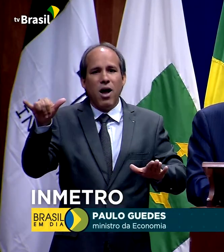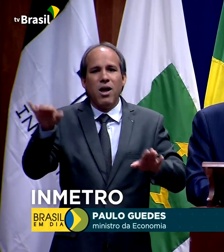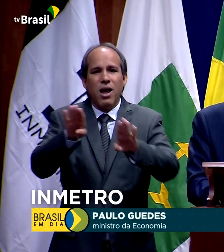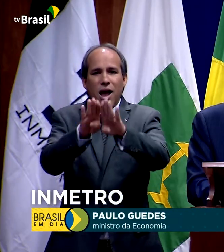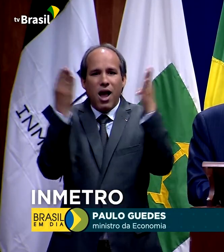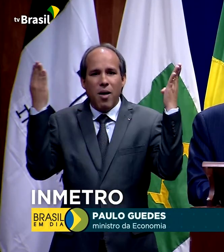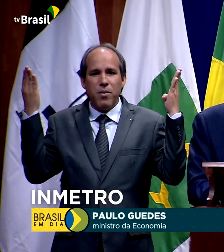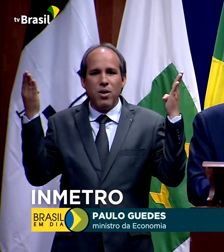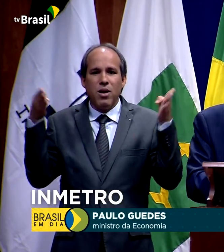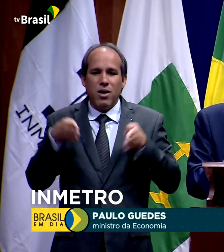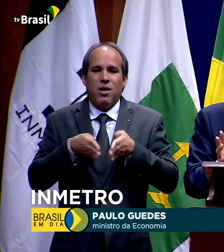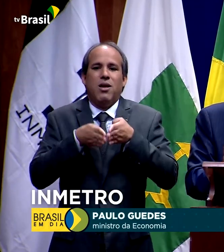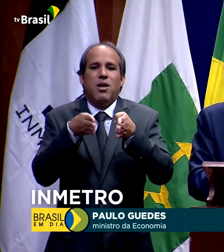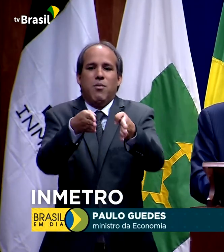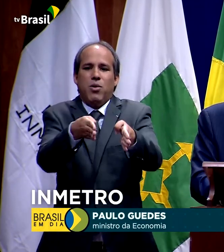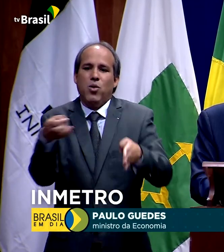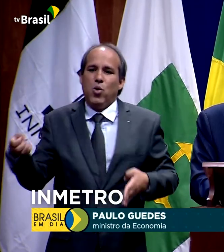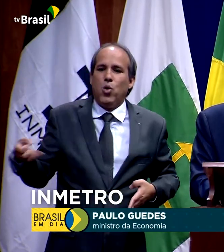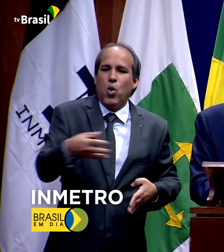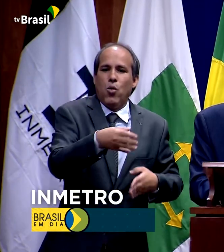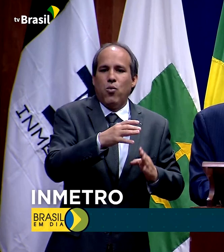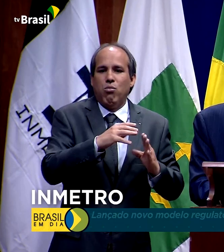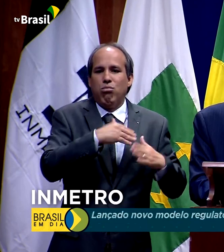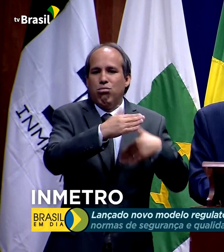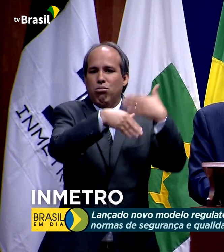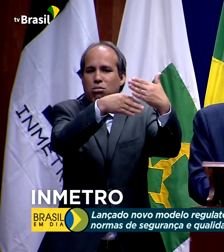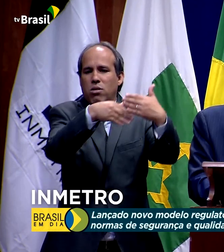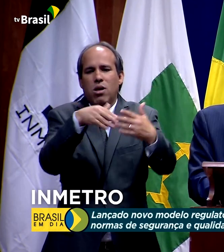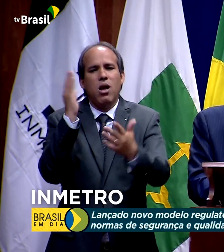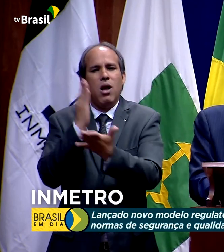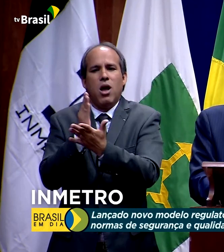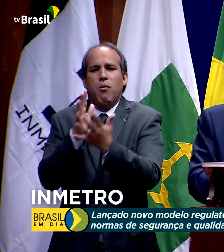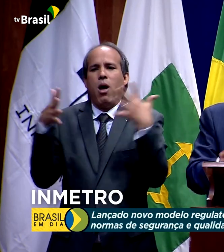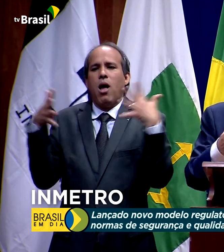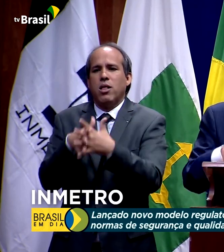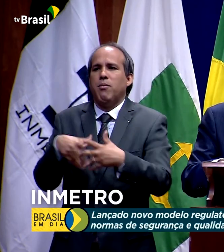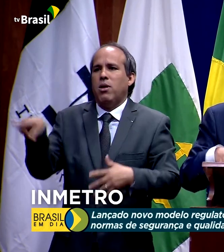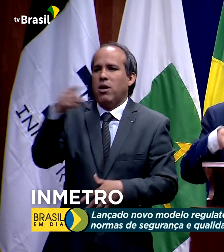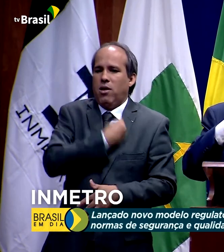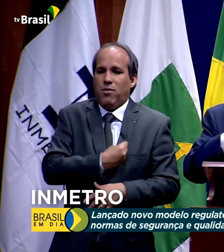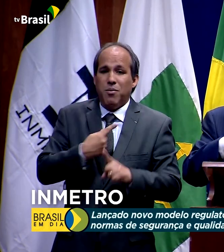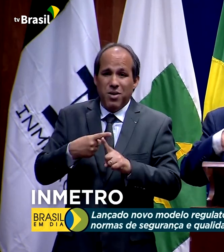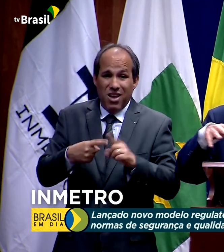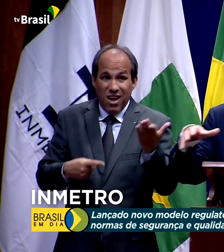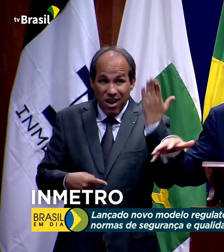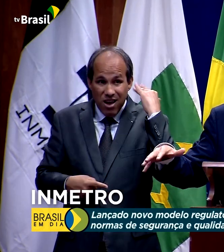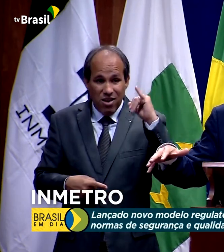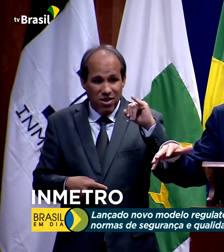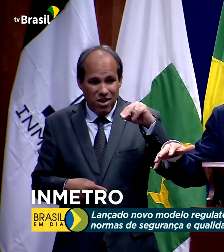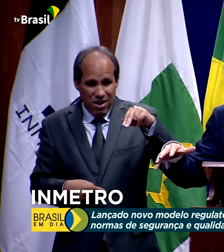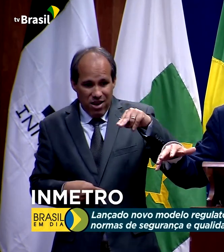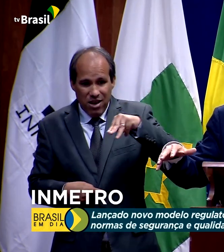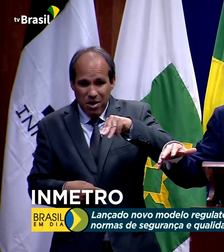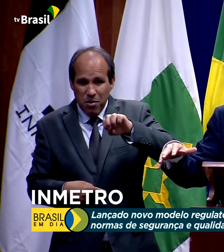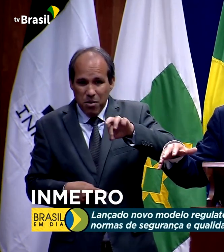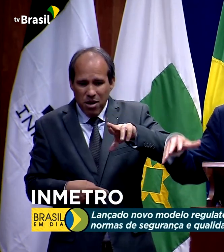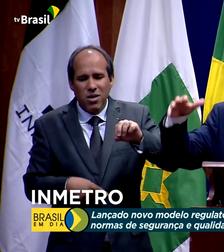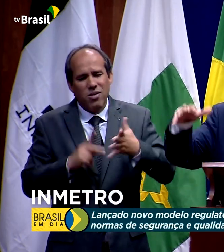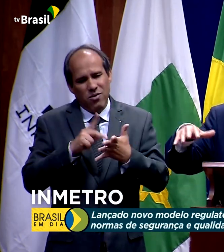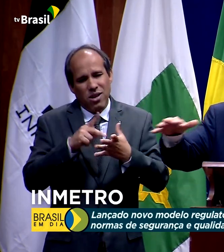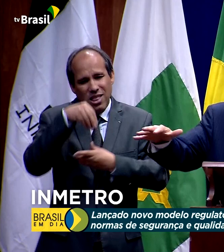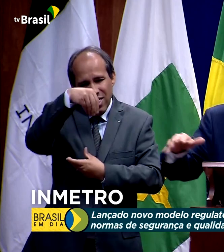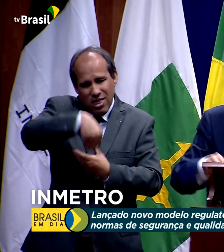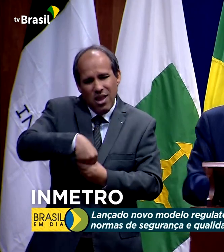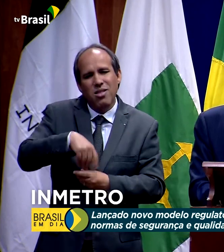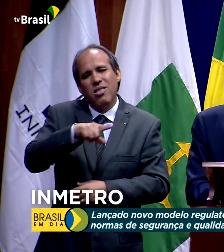caminho de inovação, tudo isso descomplicando toda a vida, porque antigamente o Inmetro realmente era um aparelho avançado para